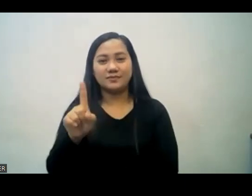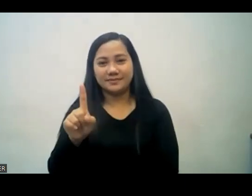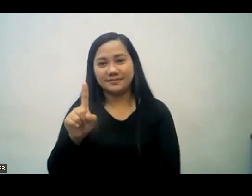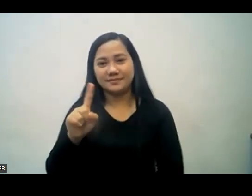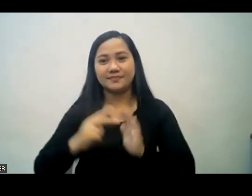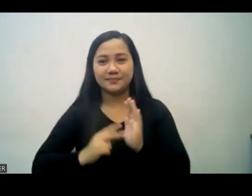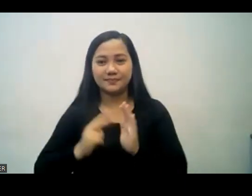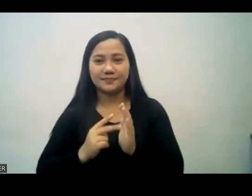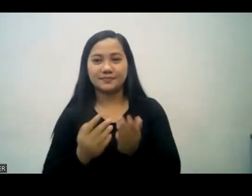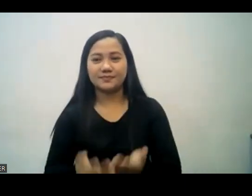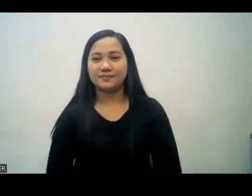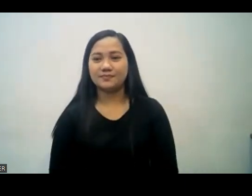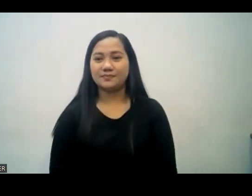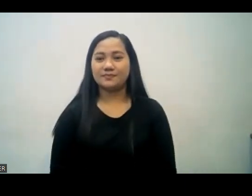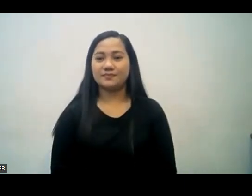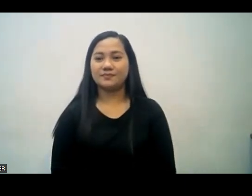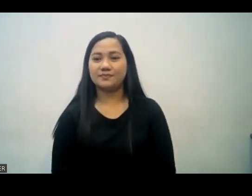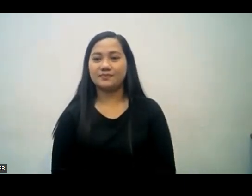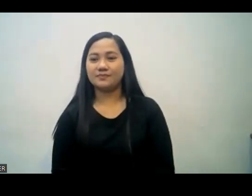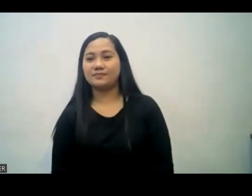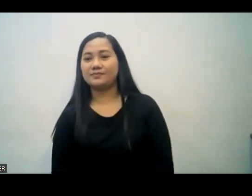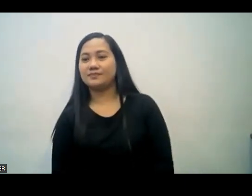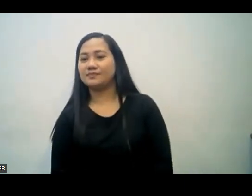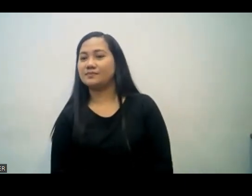sa ulit, Philippus chapter 2 ulit, verse 1.